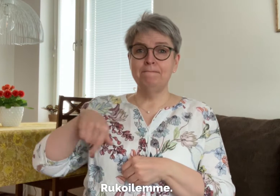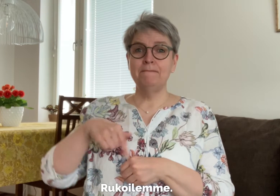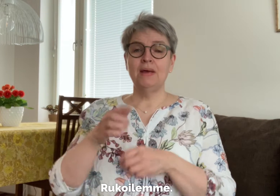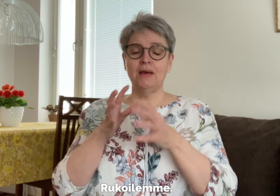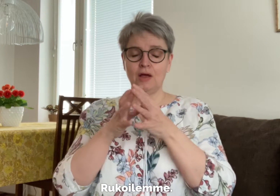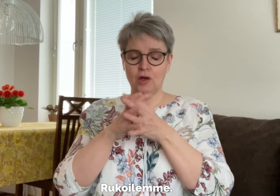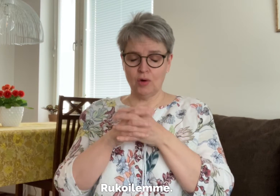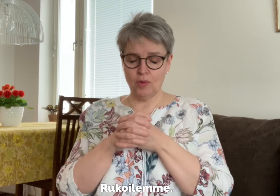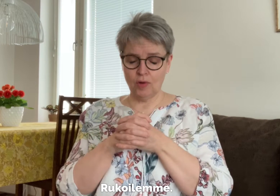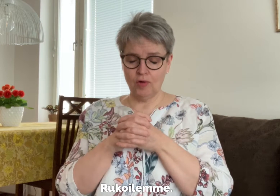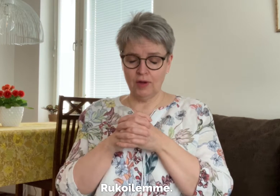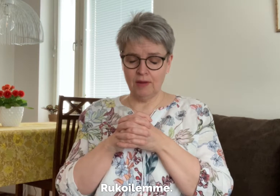Rukoilemme.